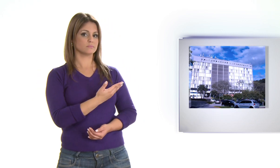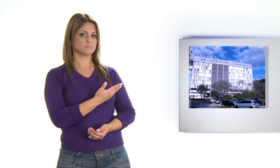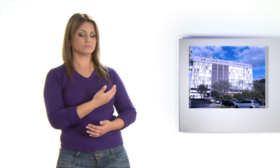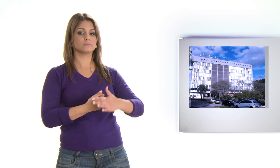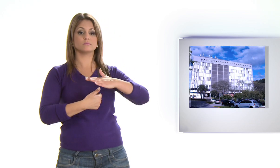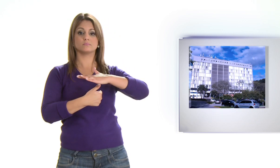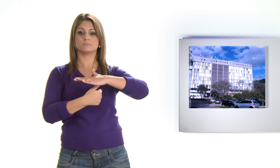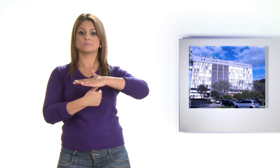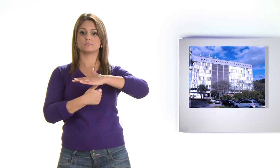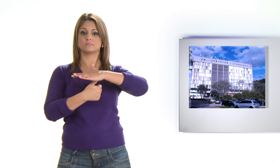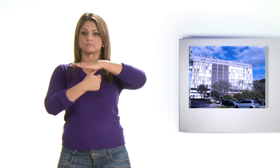Reitoria